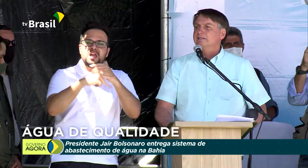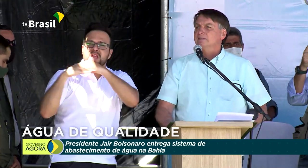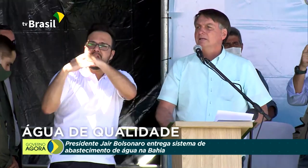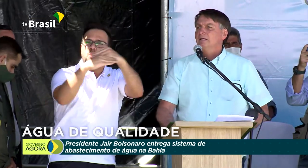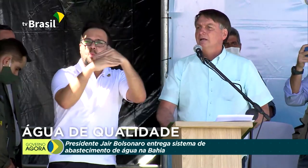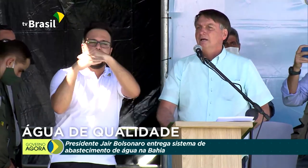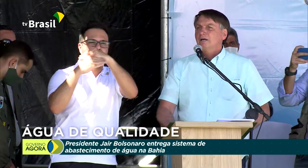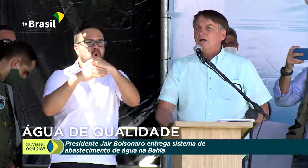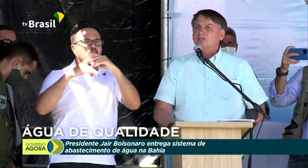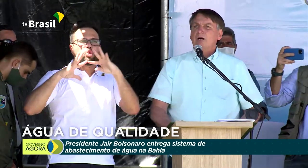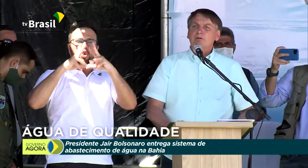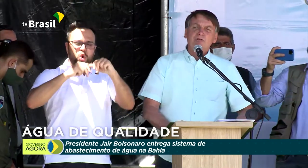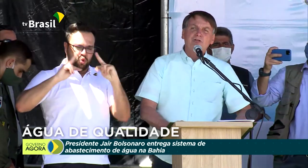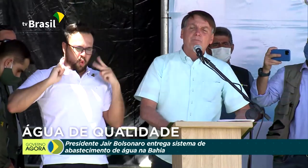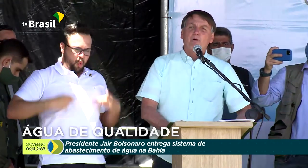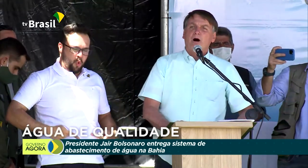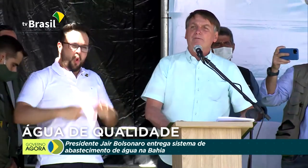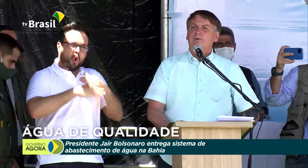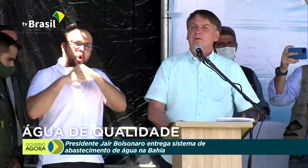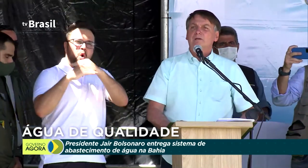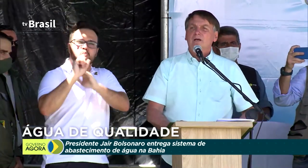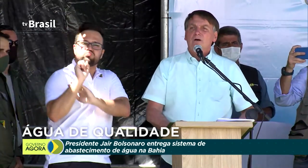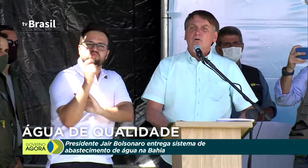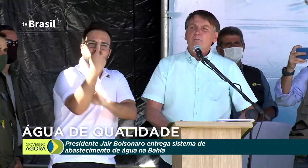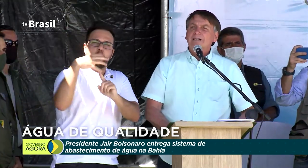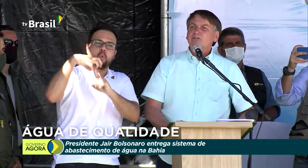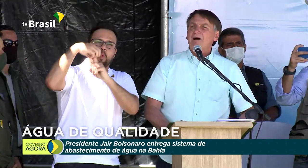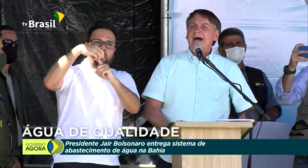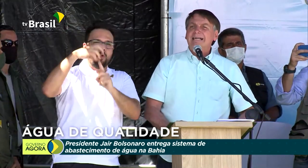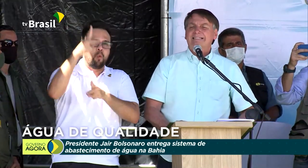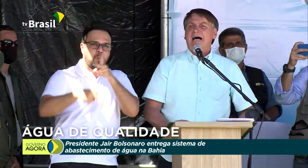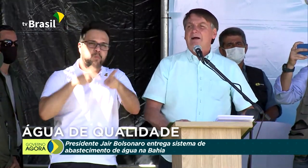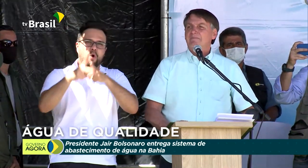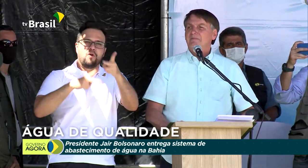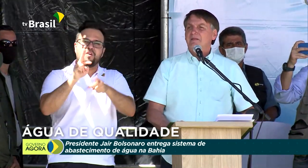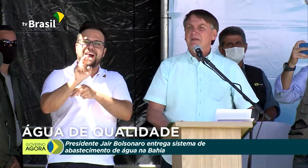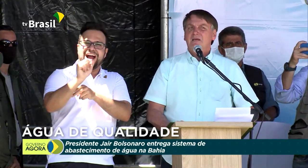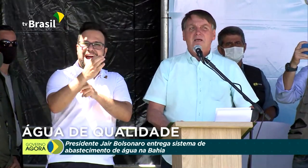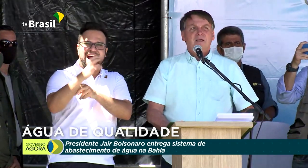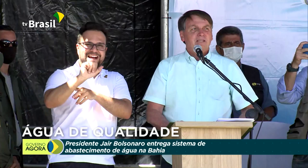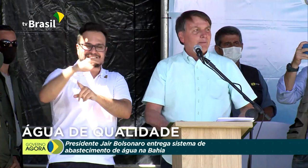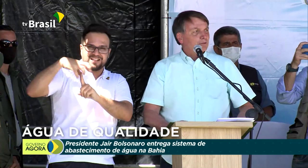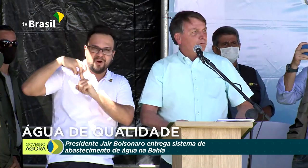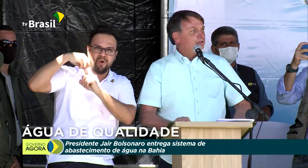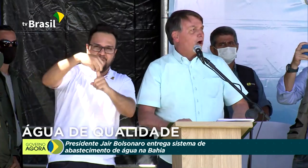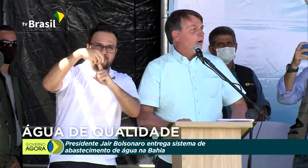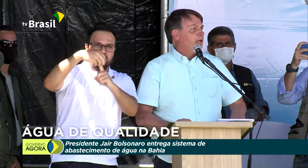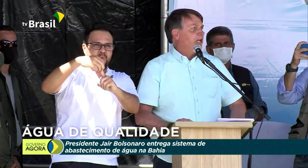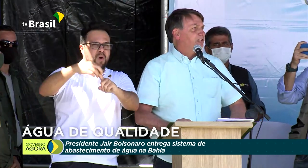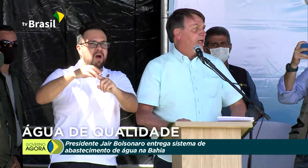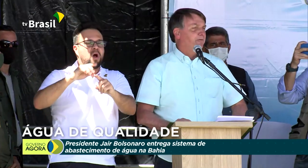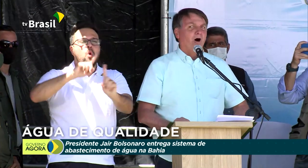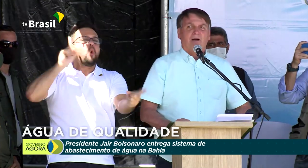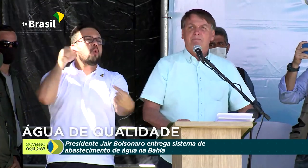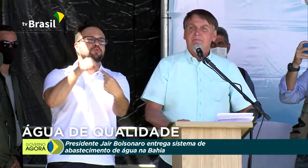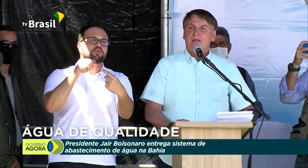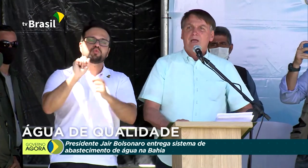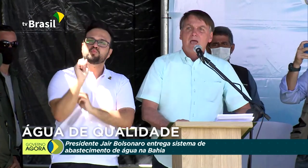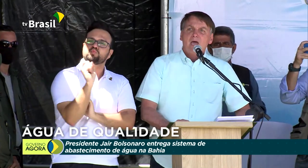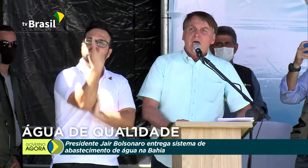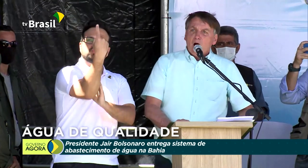iguais. Nós somos um só povo, uma só raça. Temos um só objetivo.